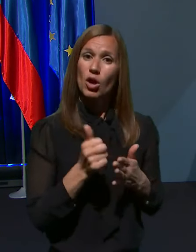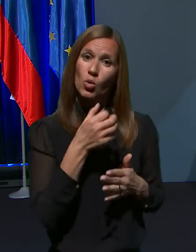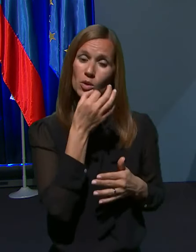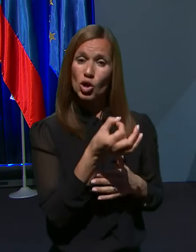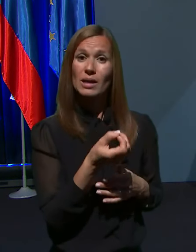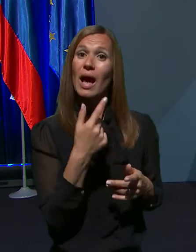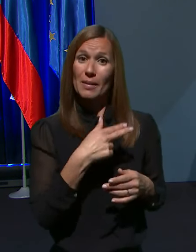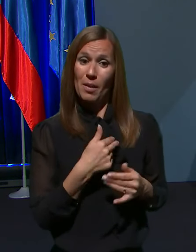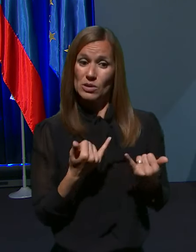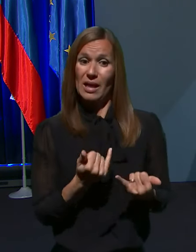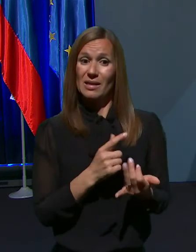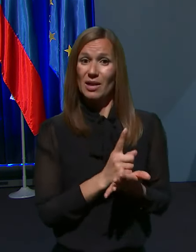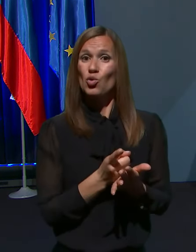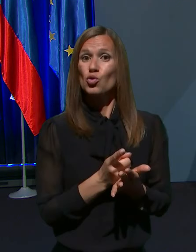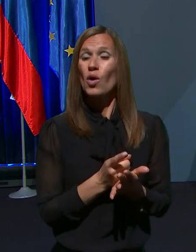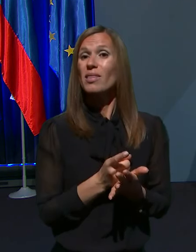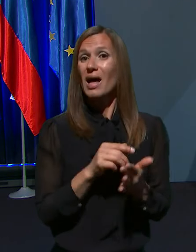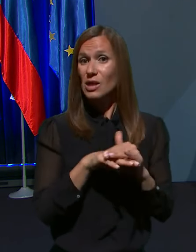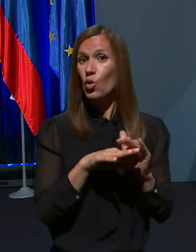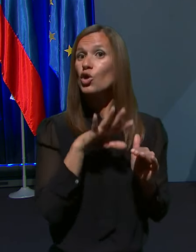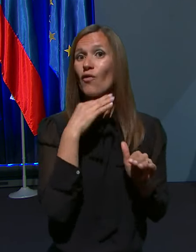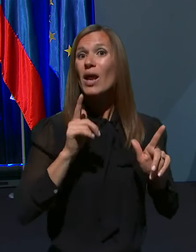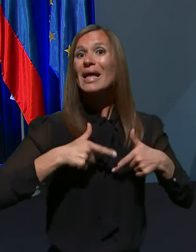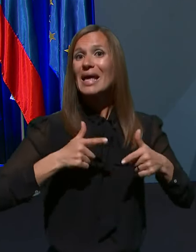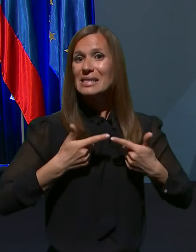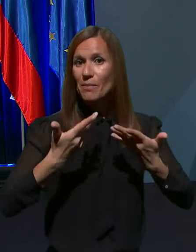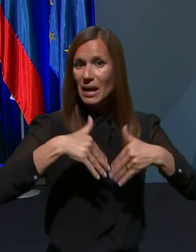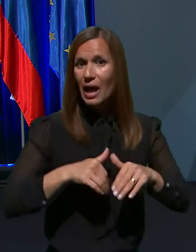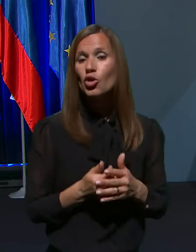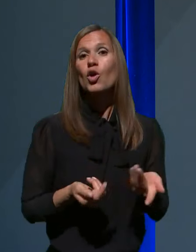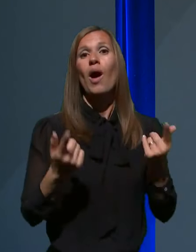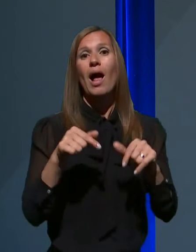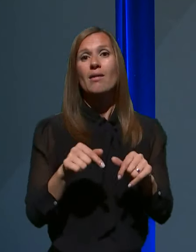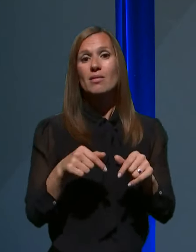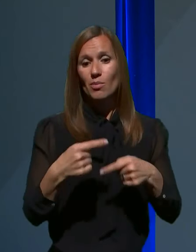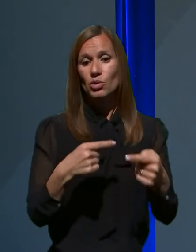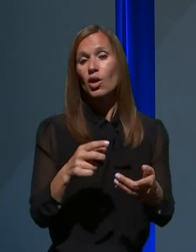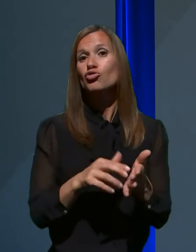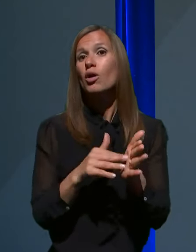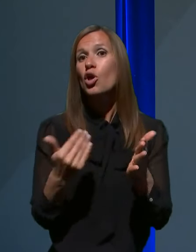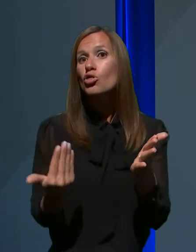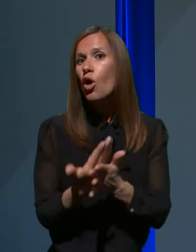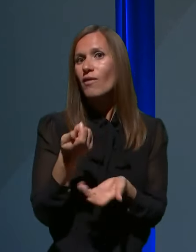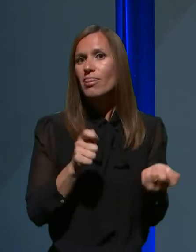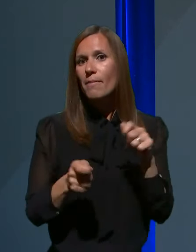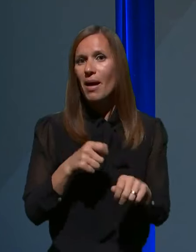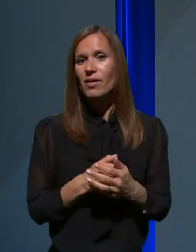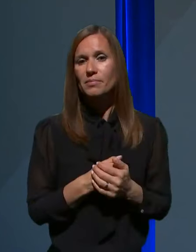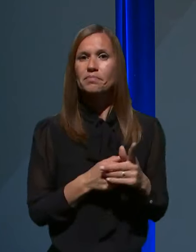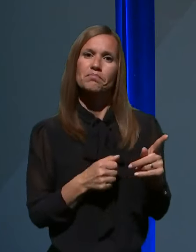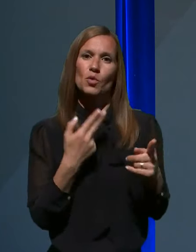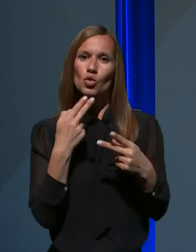trenutno na zalogi dovolj respiratorjev in ali potekajo še kakšne nove nabave? Torej, trenutno je